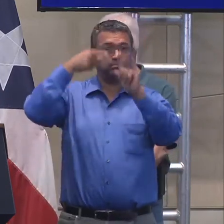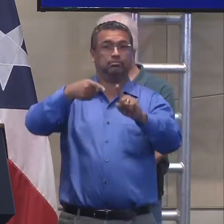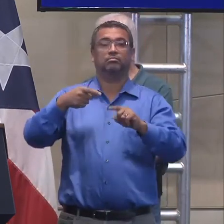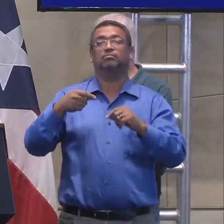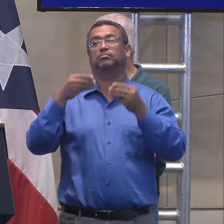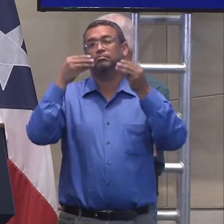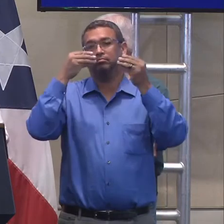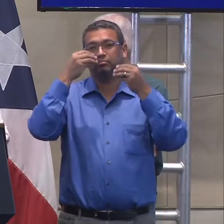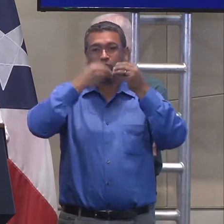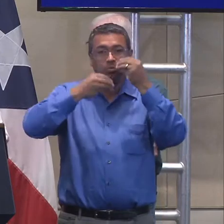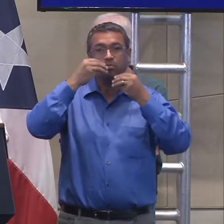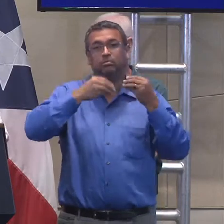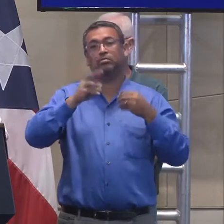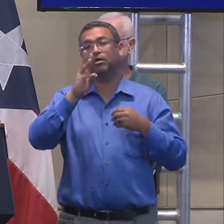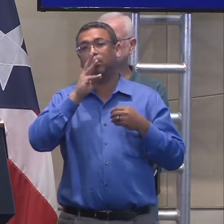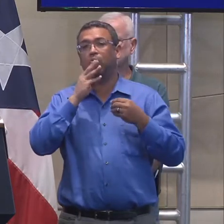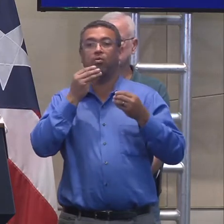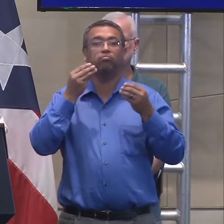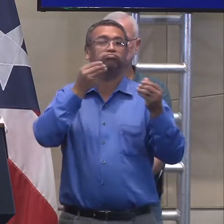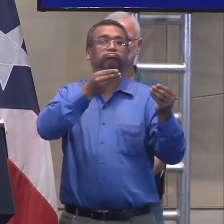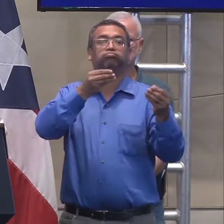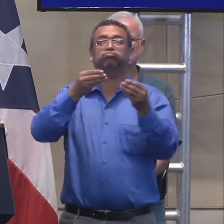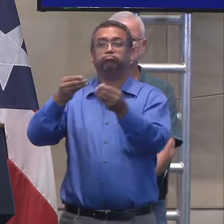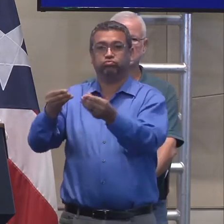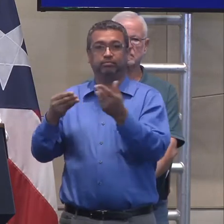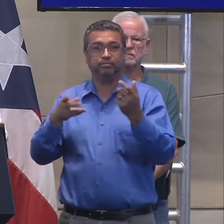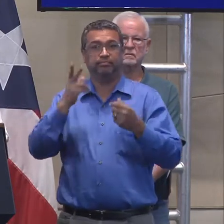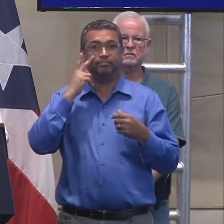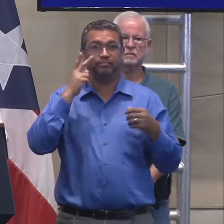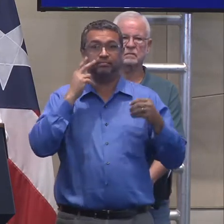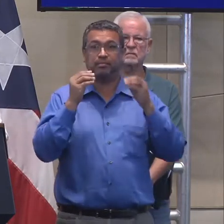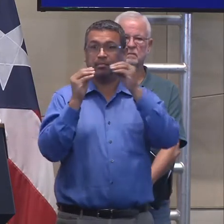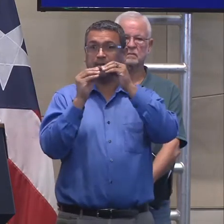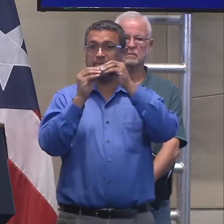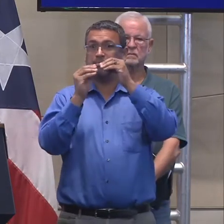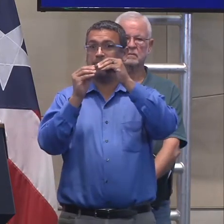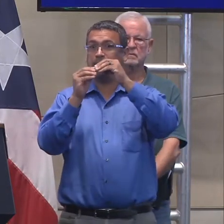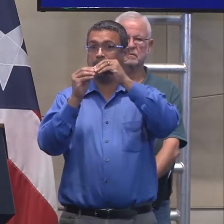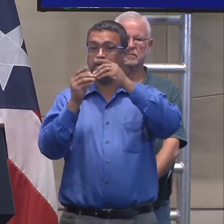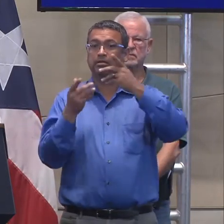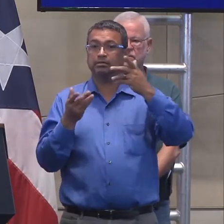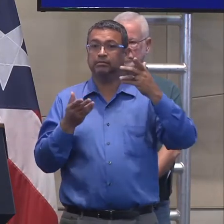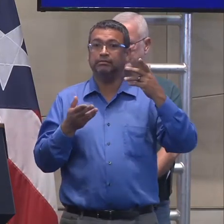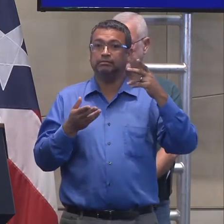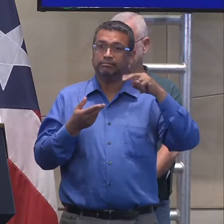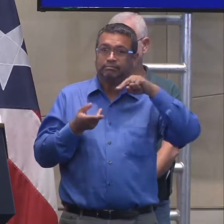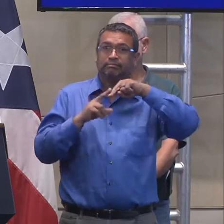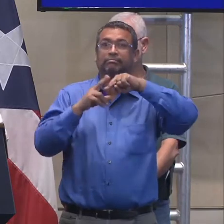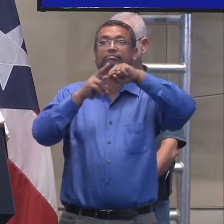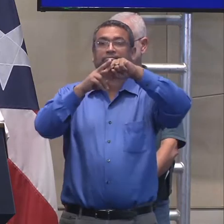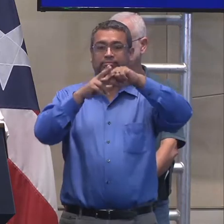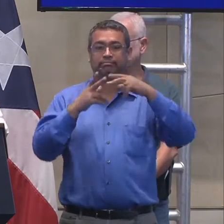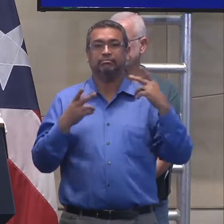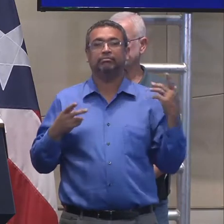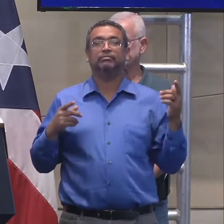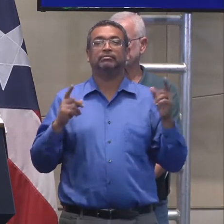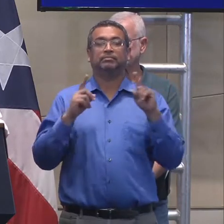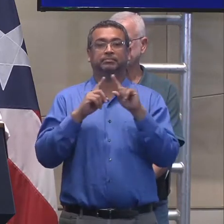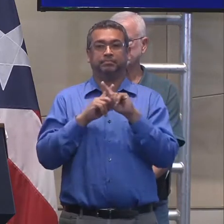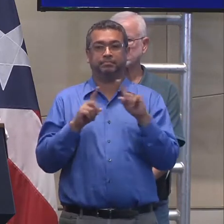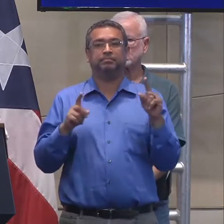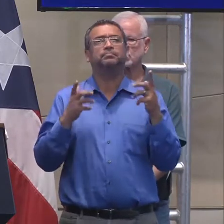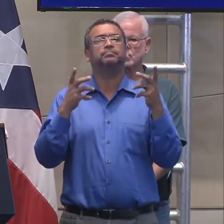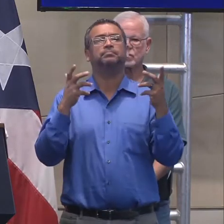todas las áreas de Puerto Rico. Ya han visto que este número ha ido aumentando significativamente, pero queremos